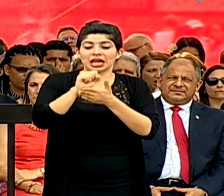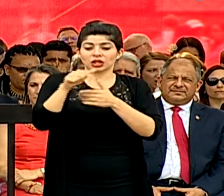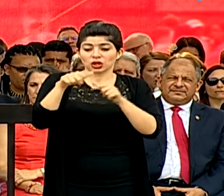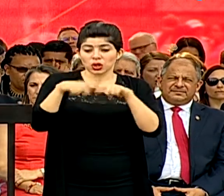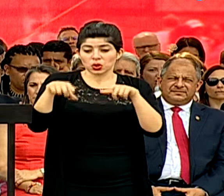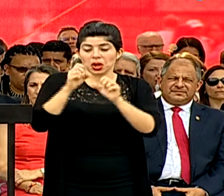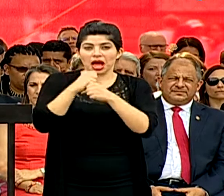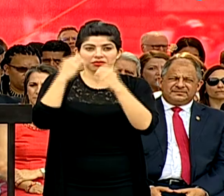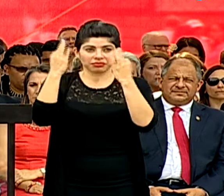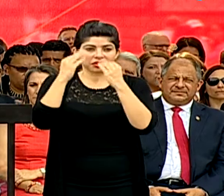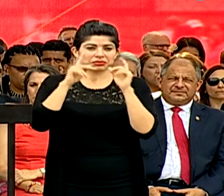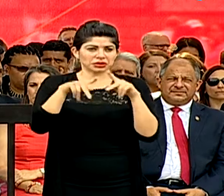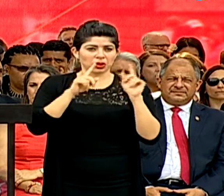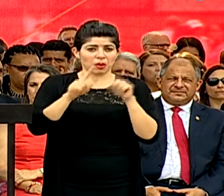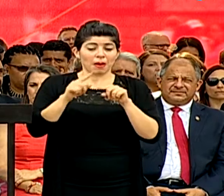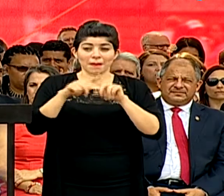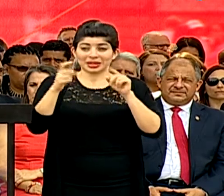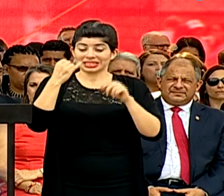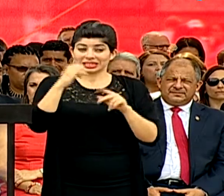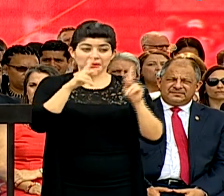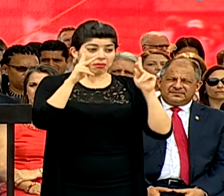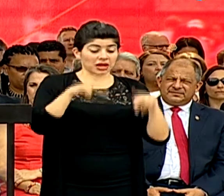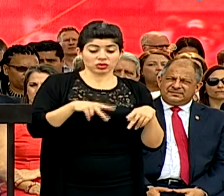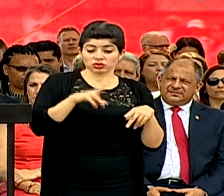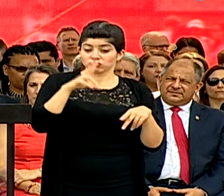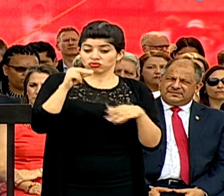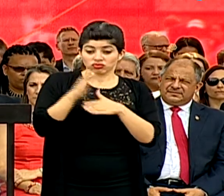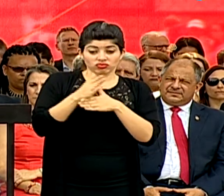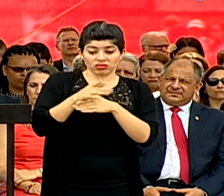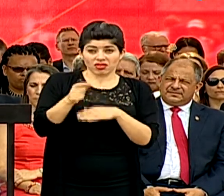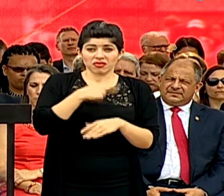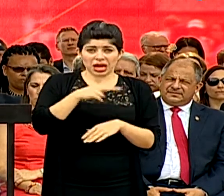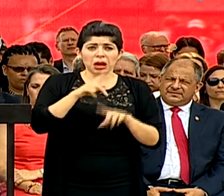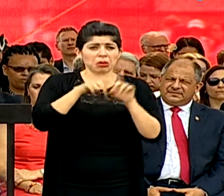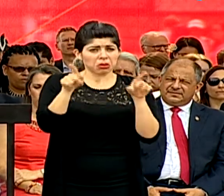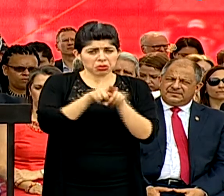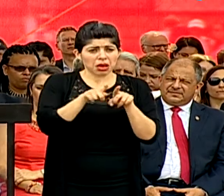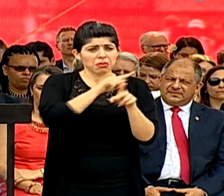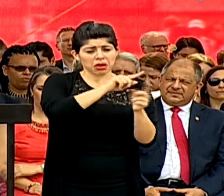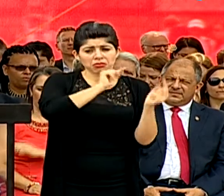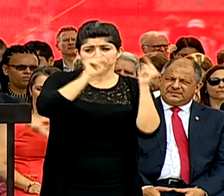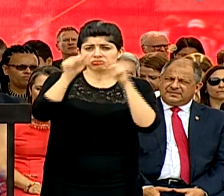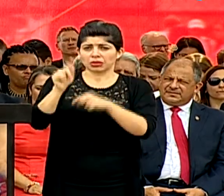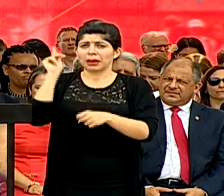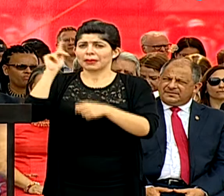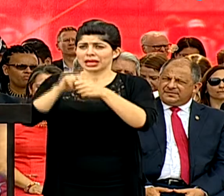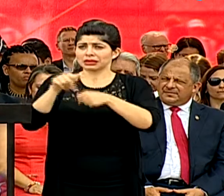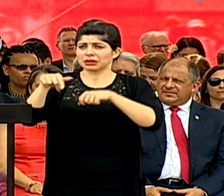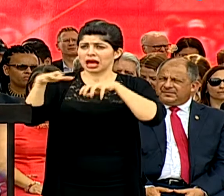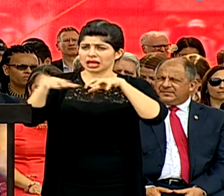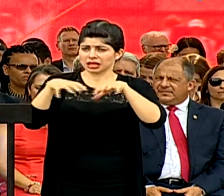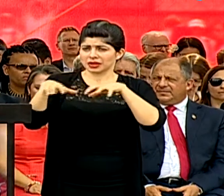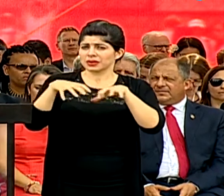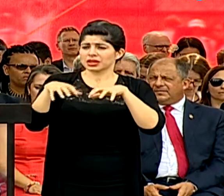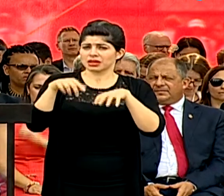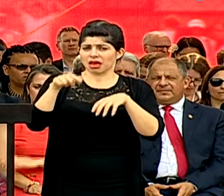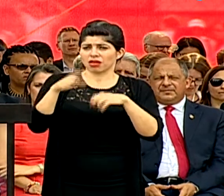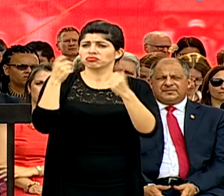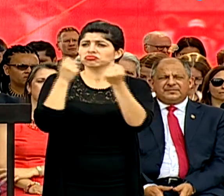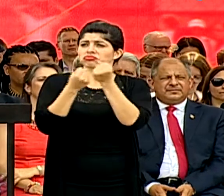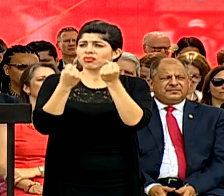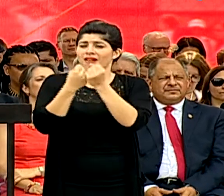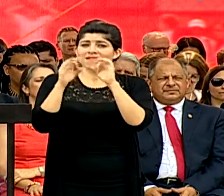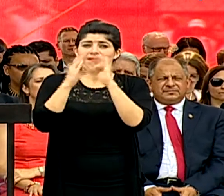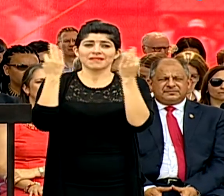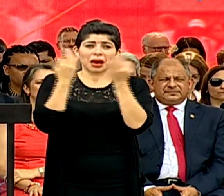Pero también las personas que no comparten estas religiones también se unen para participar en estas actividades, en las cuales apoyan a